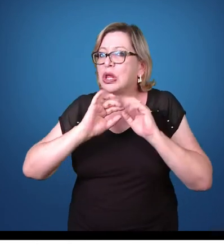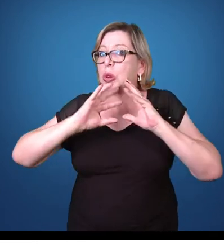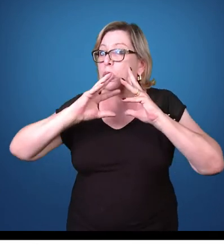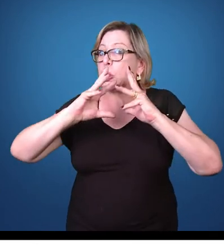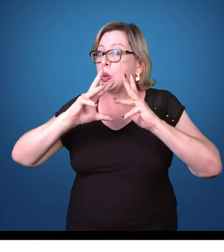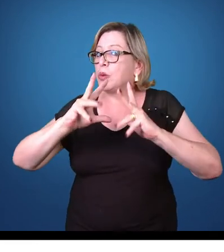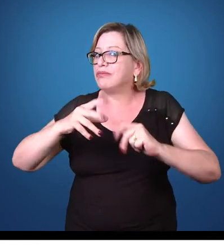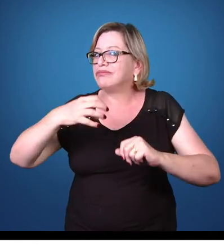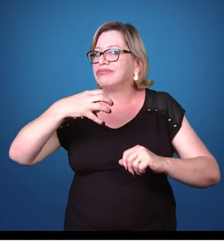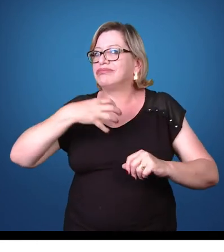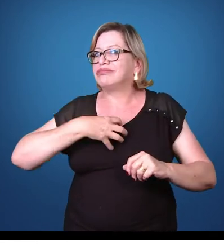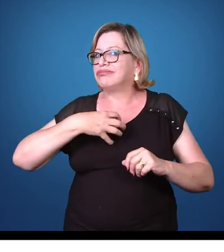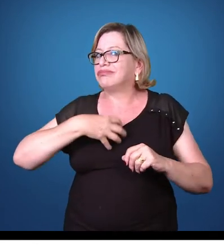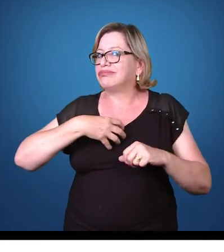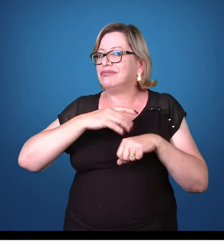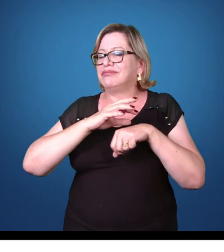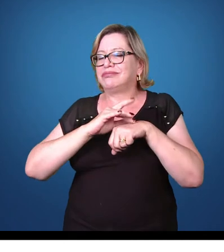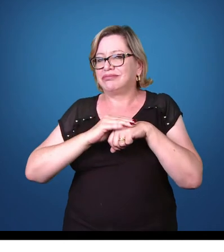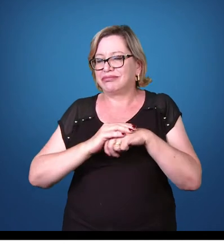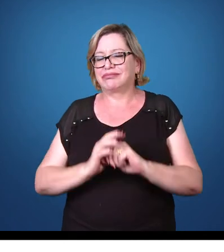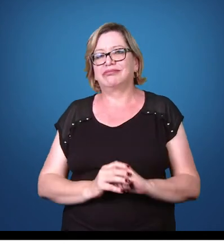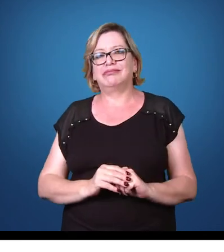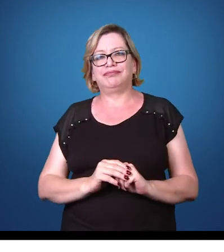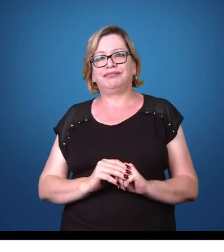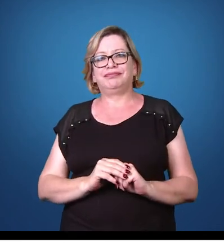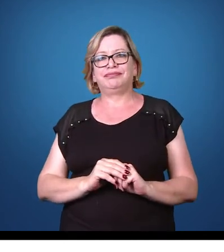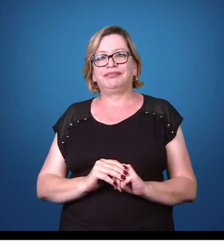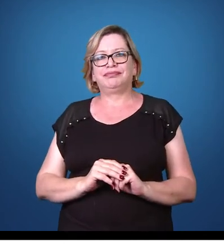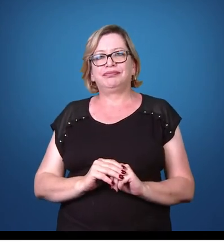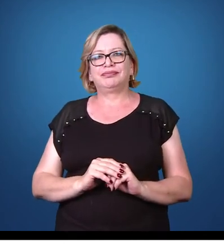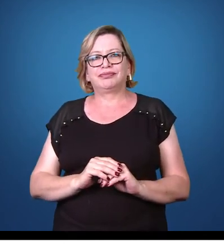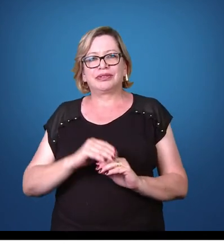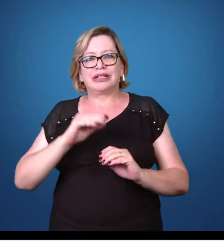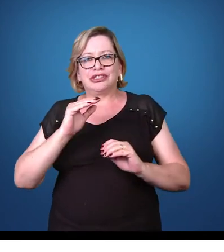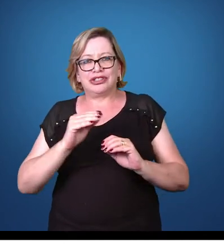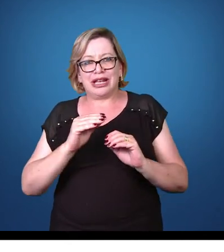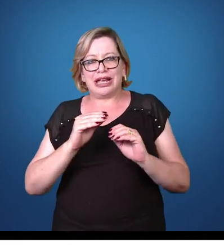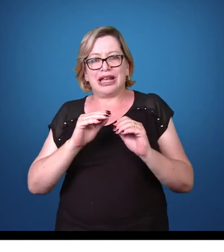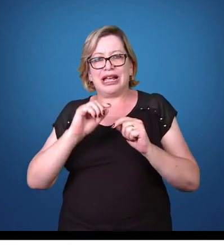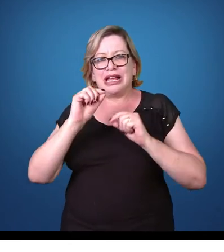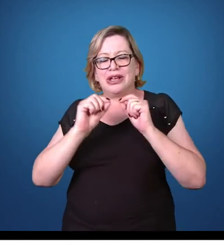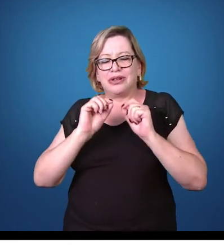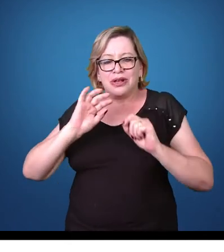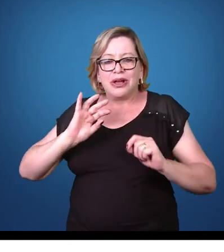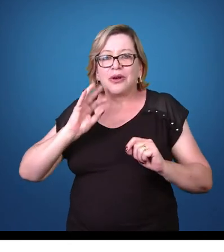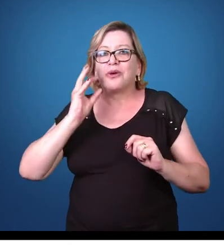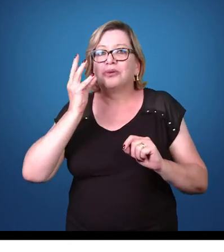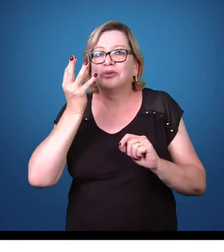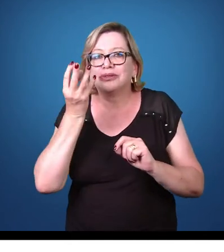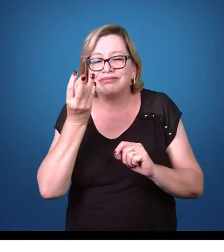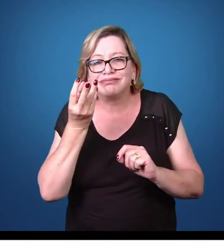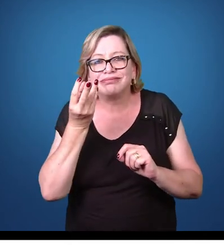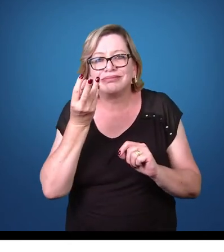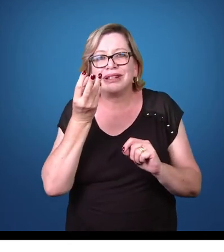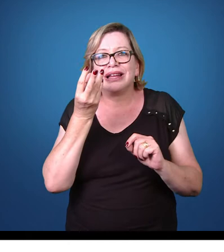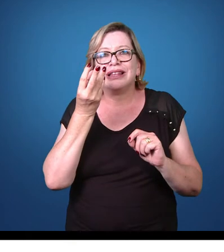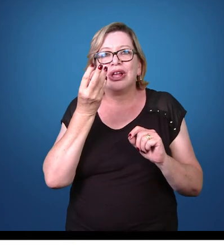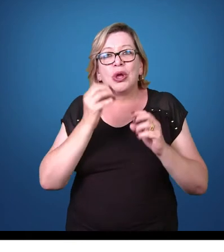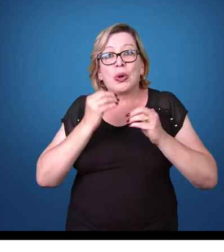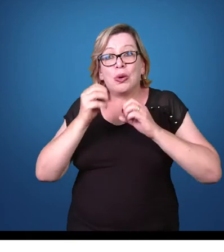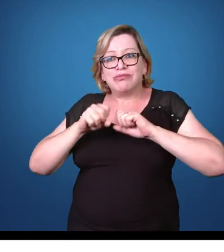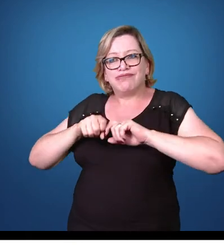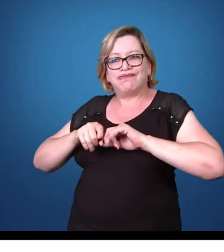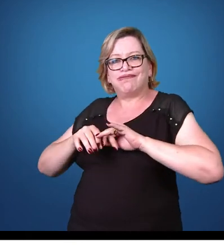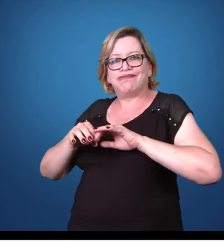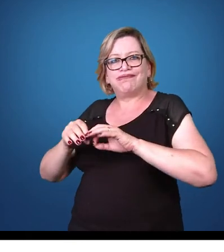sintomas, toda a doença da giardíase. Já a forma infectante, ou seja, a maneira